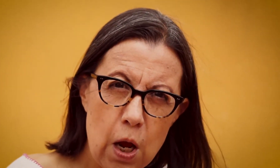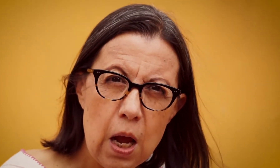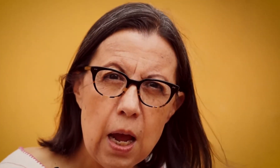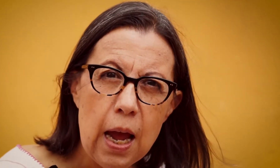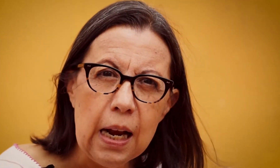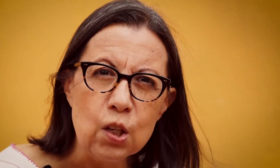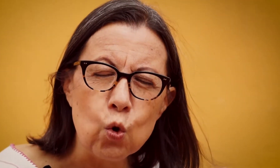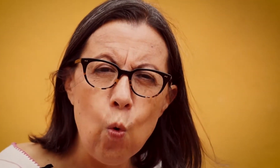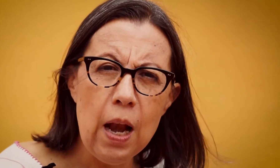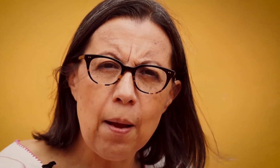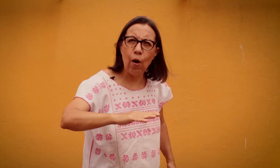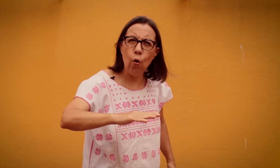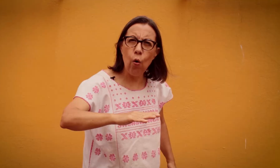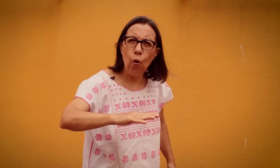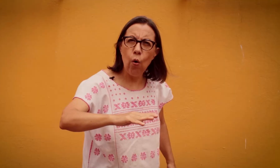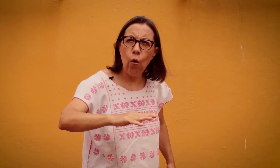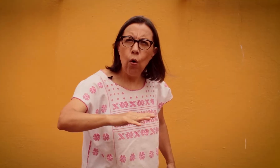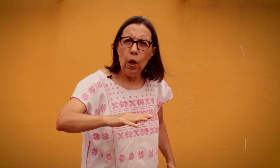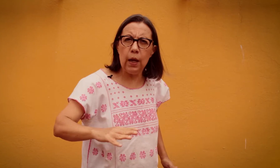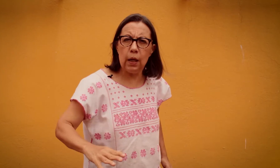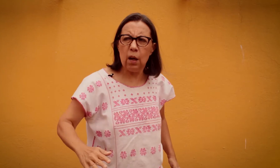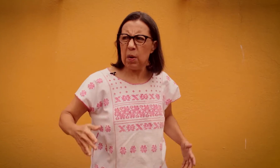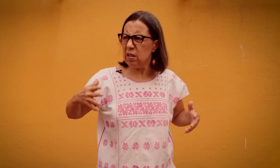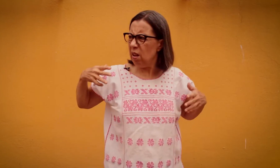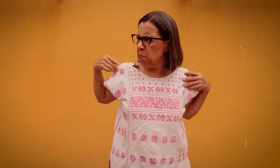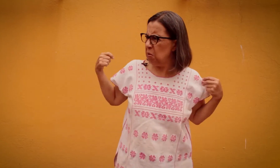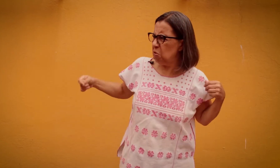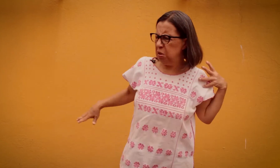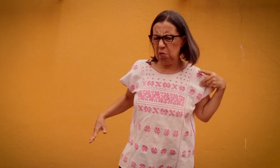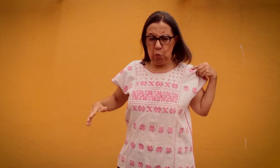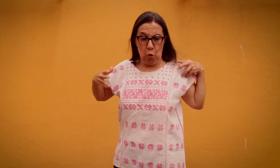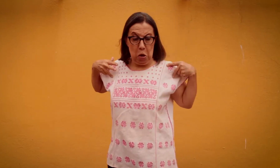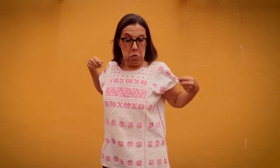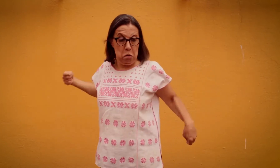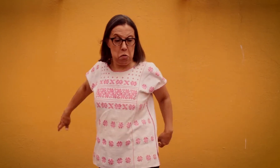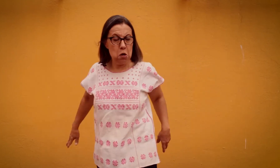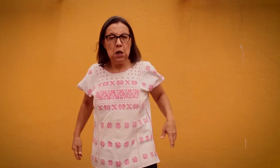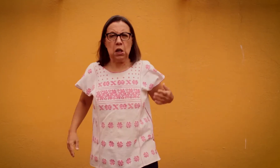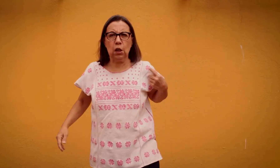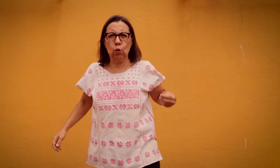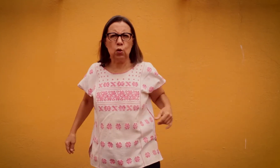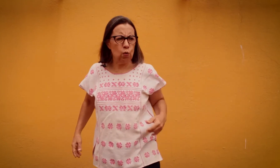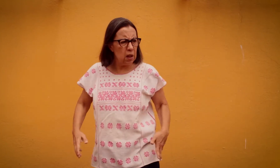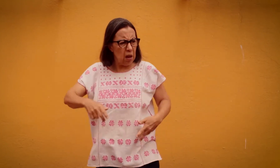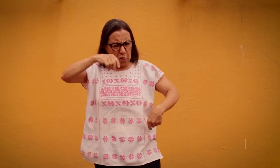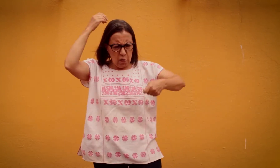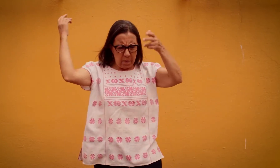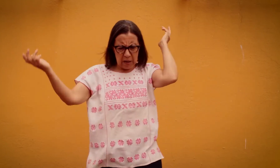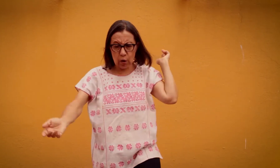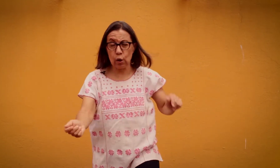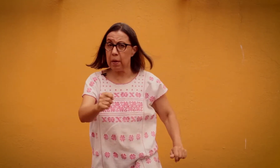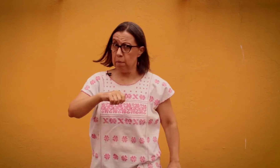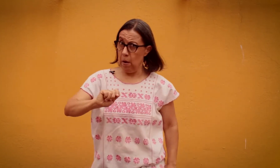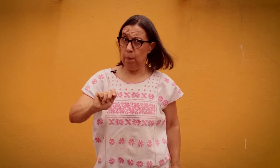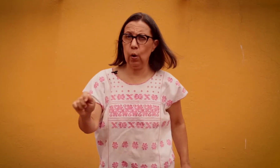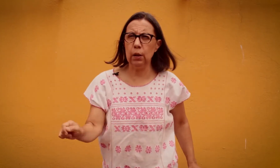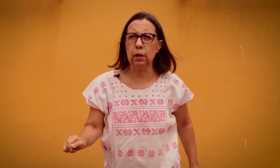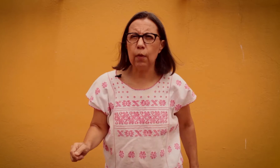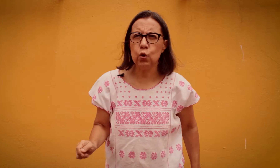La escuela bajó. La maestra de pronto sintió mucho calor, se quitó el suéter, los compañeros también, pero el dictado